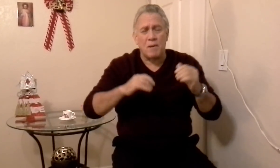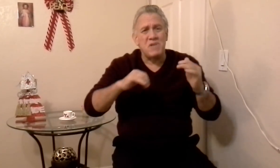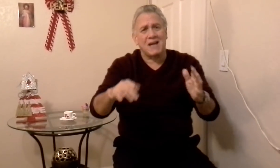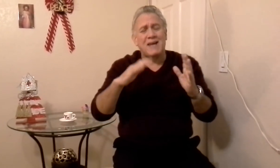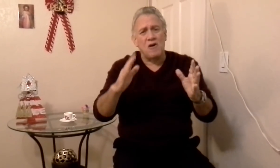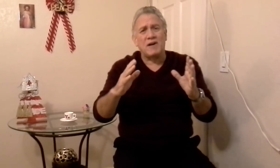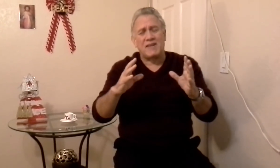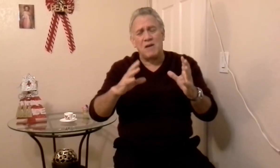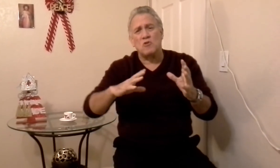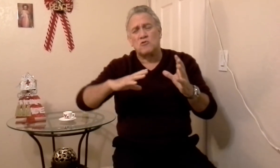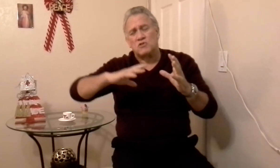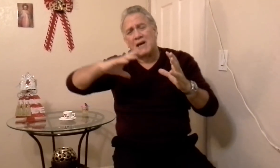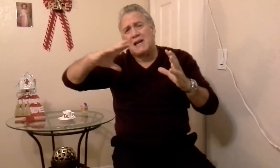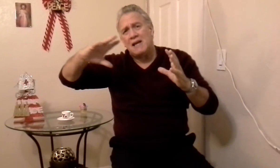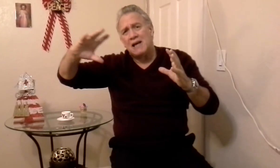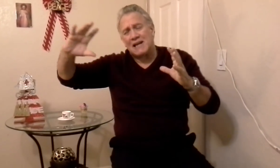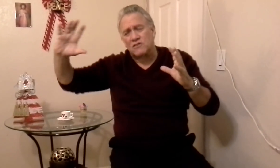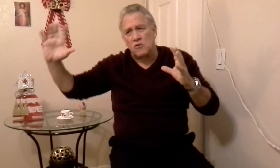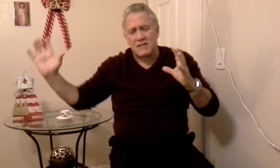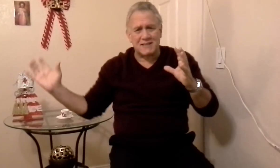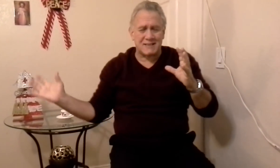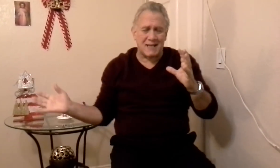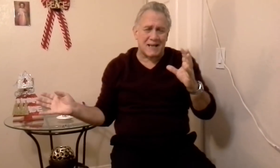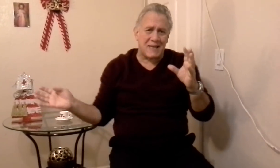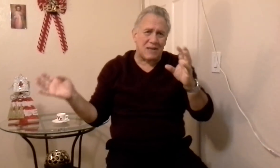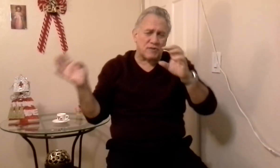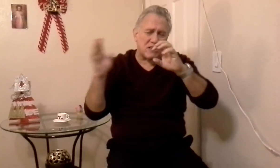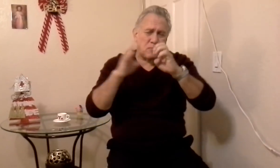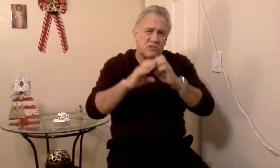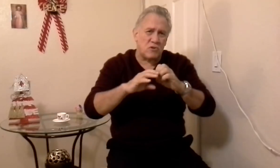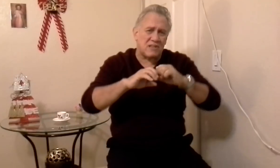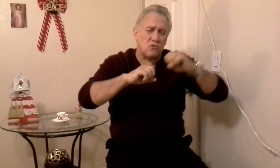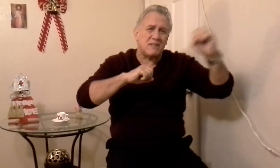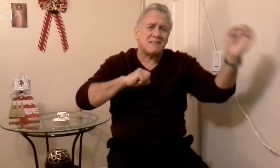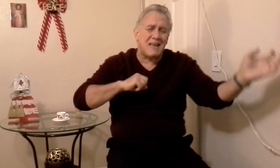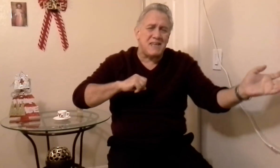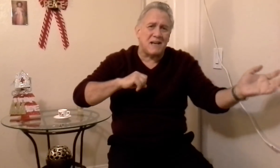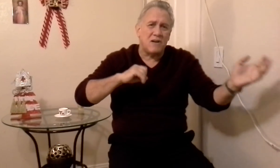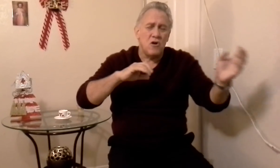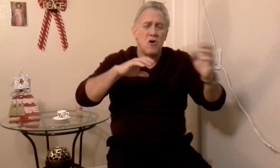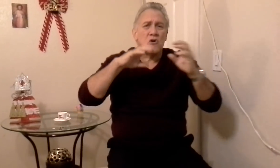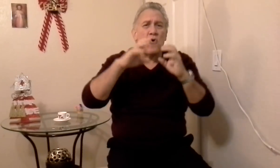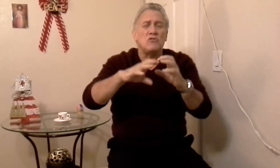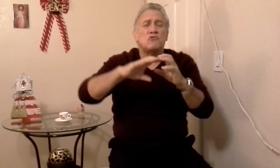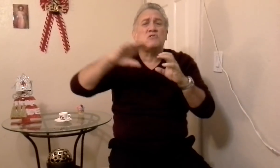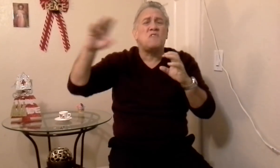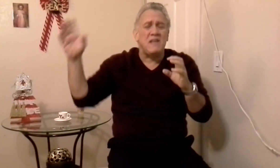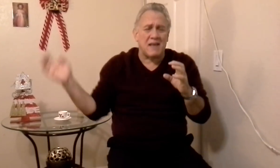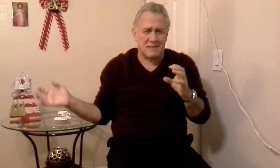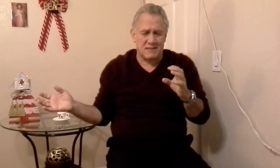también creo que tenemos que usar, las cosas que están aquí, que otras personas nos enseñan, con sus vidas,